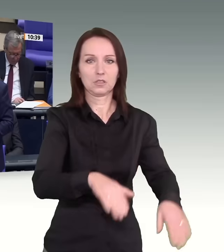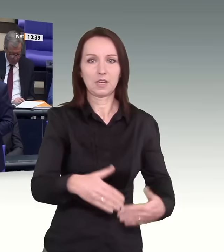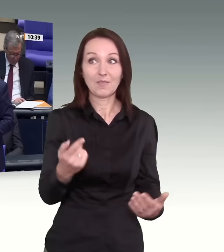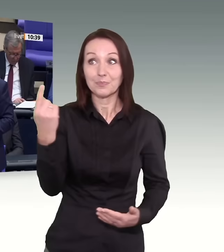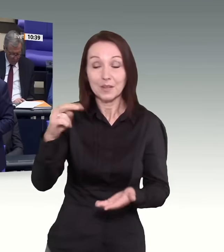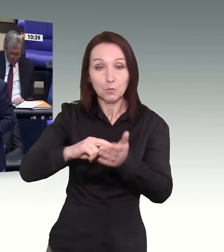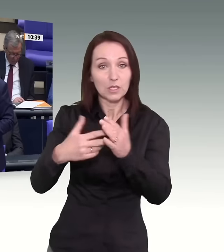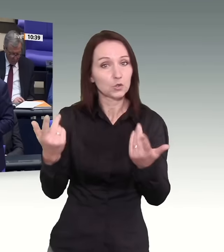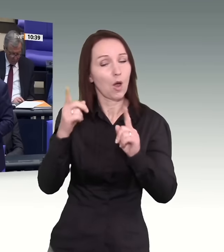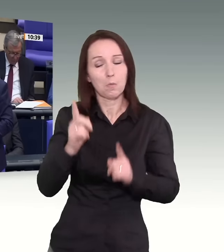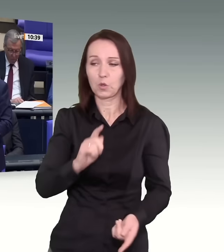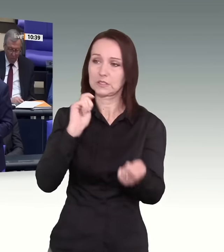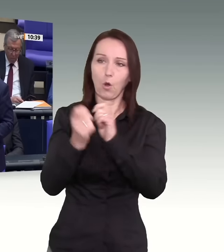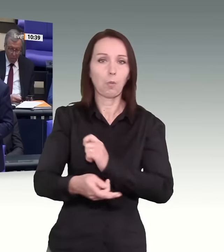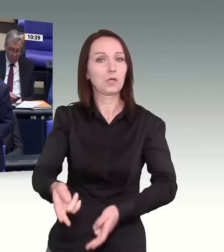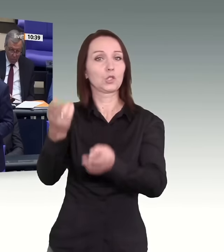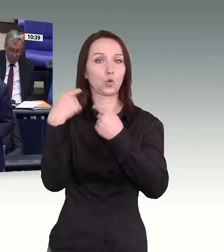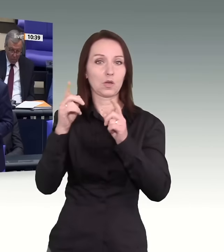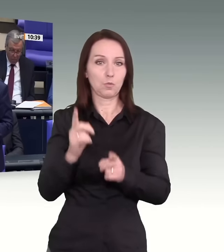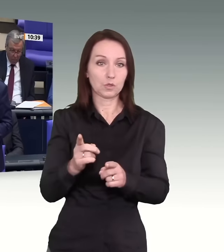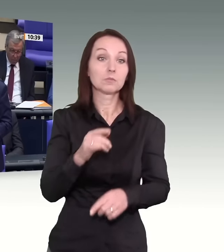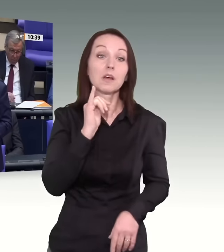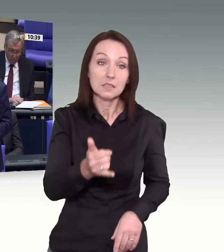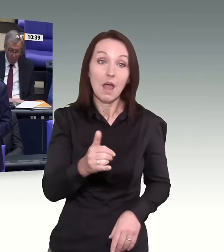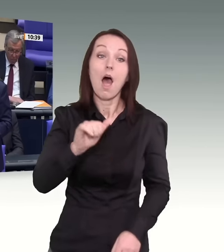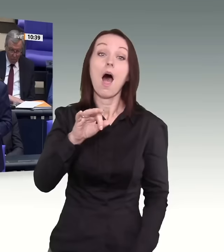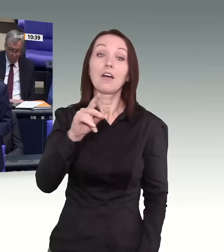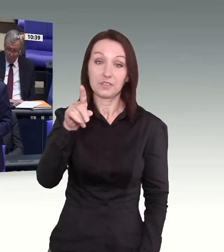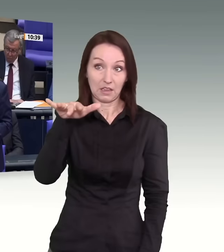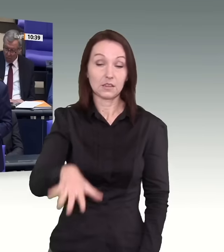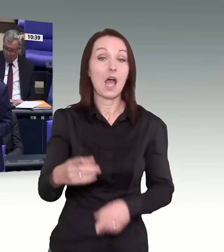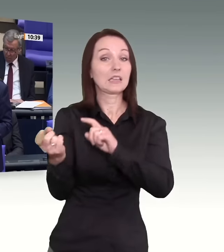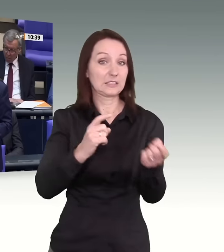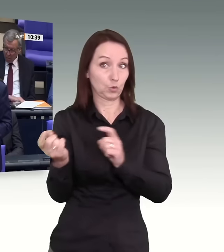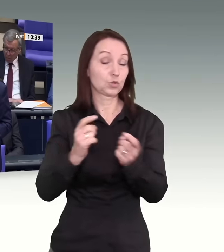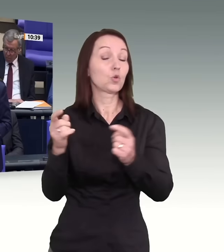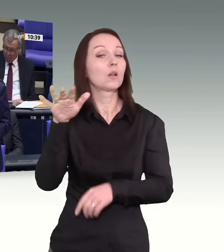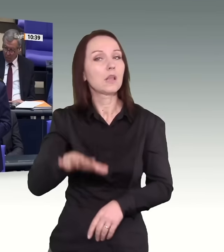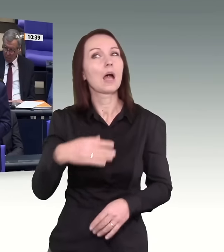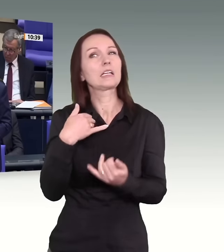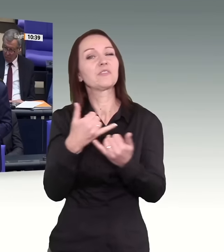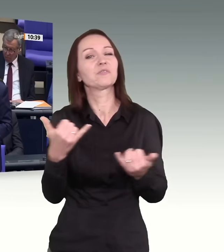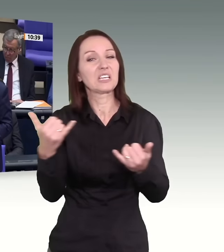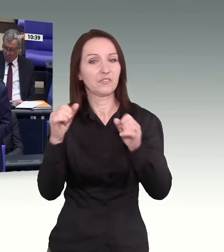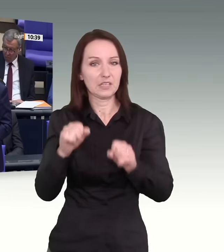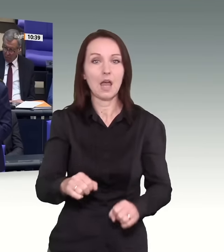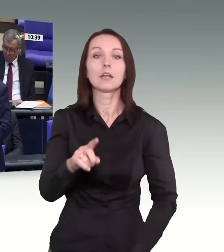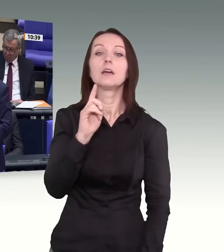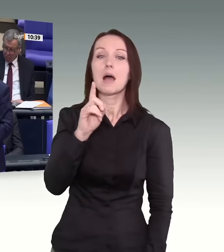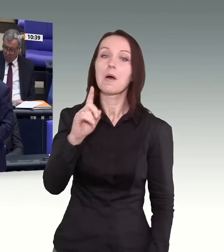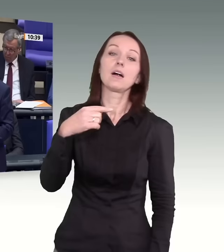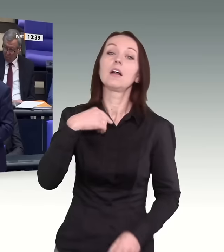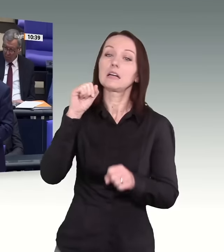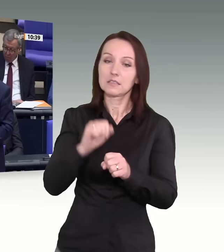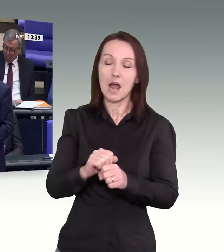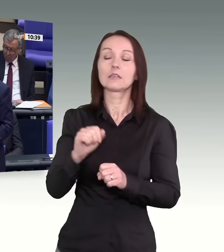Politik müssen wir verändern. Ja, darüber gibt es Debatten in der AfD, wie wir das gestalten können. Aber ich kann Ihnen verstehen, oder